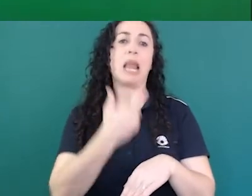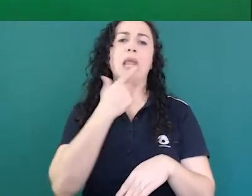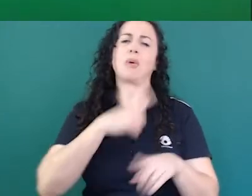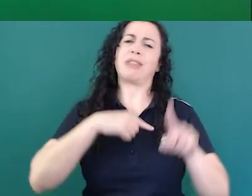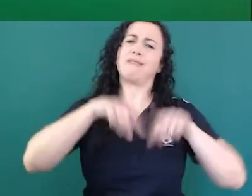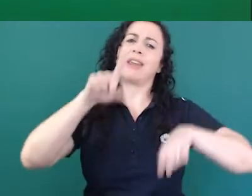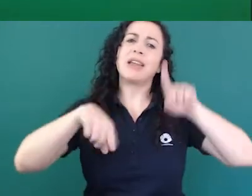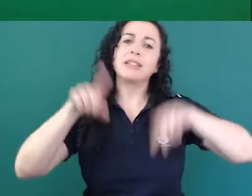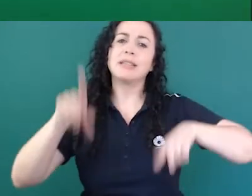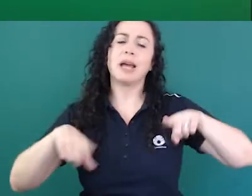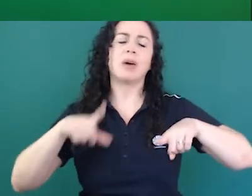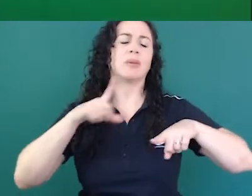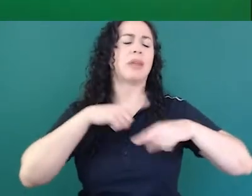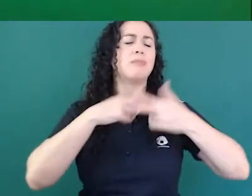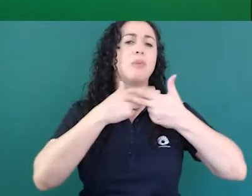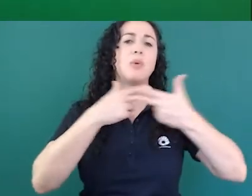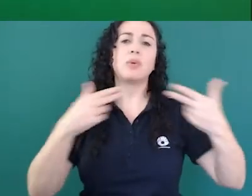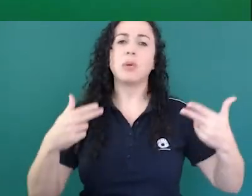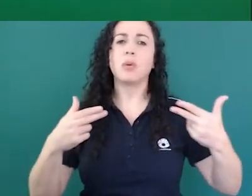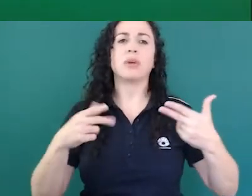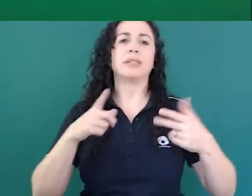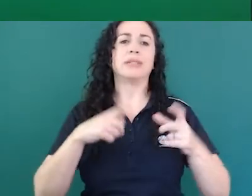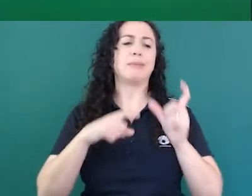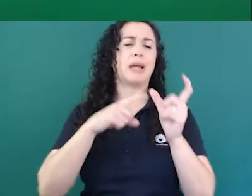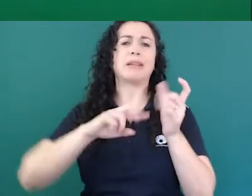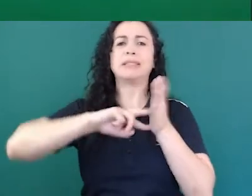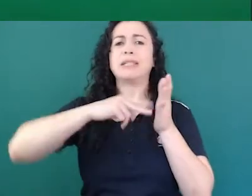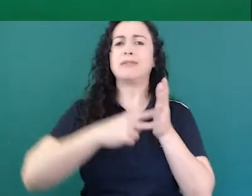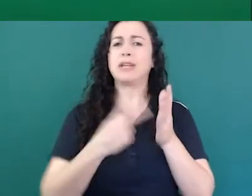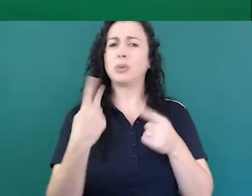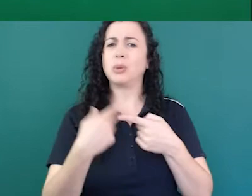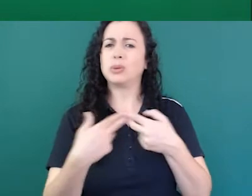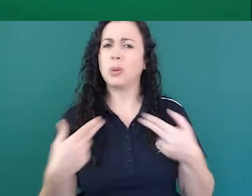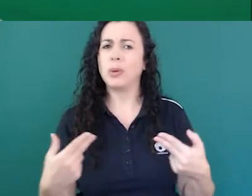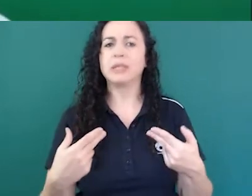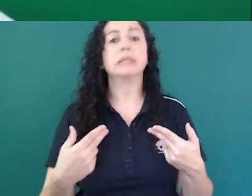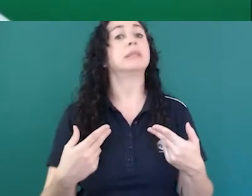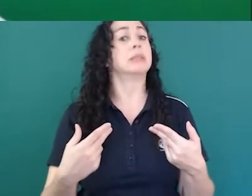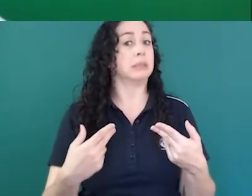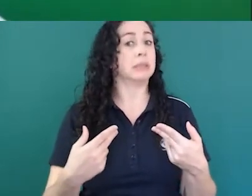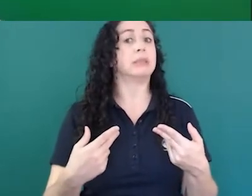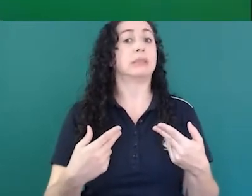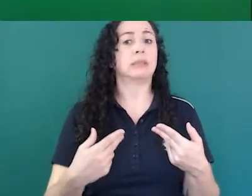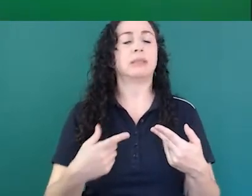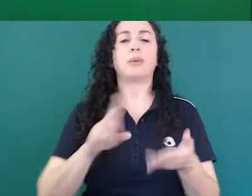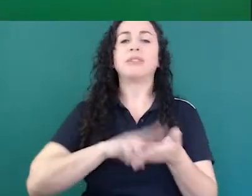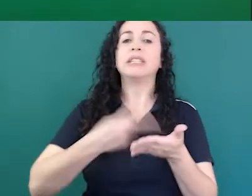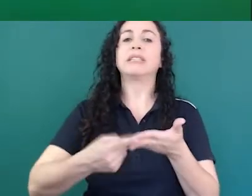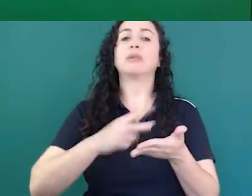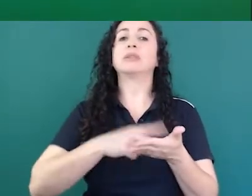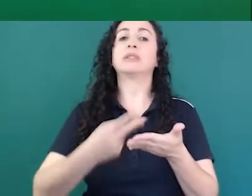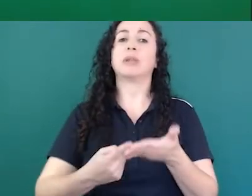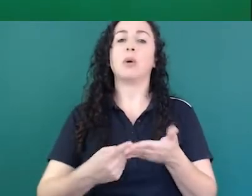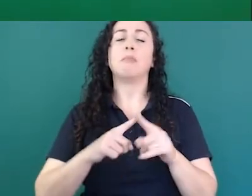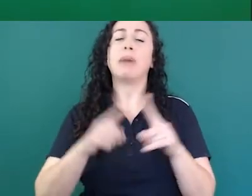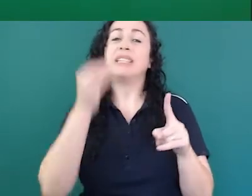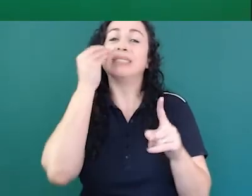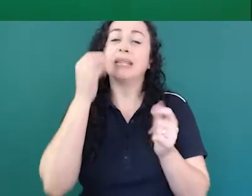ambiguidades e de alguma forma vendo as produções você pode se aproximar melhor seguramente o Google não é perfeito